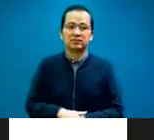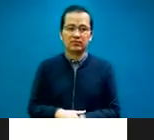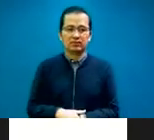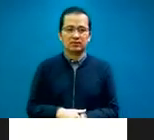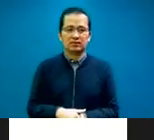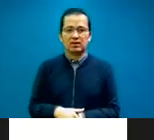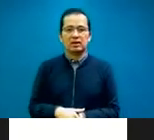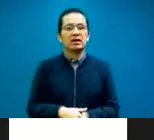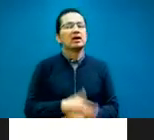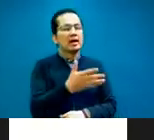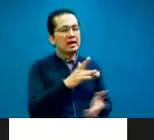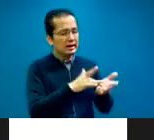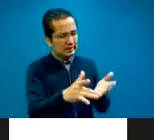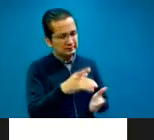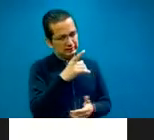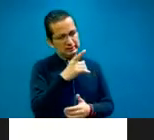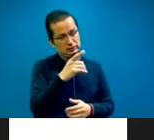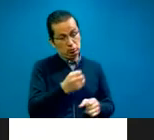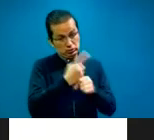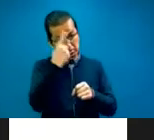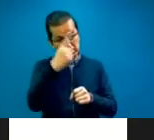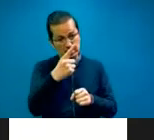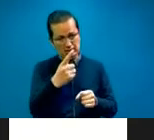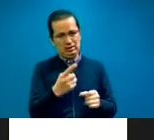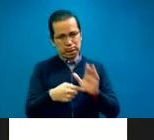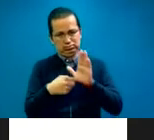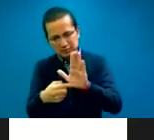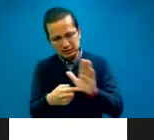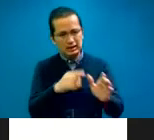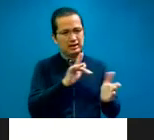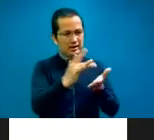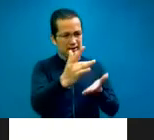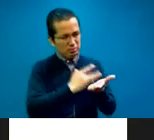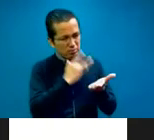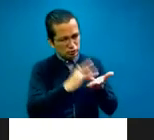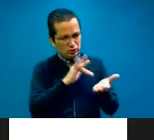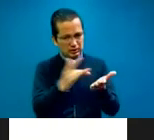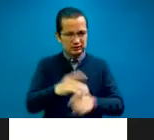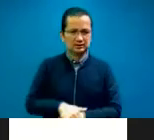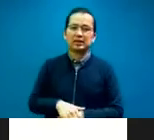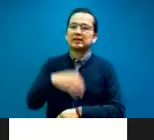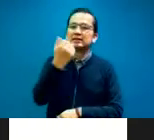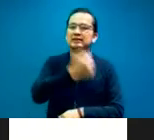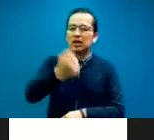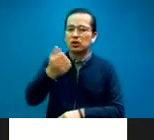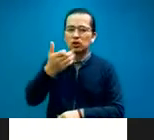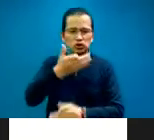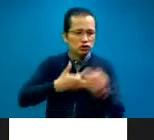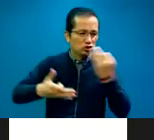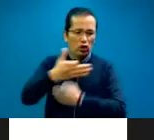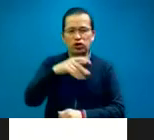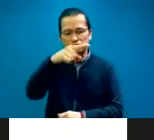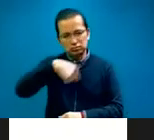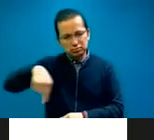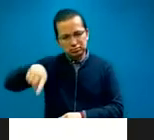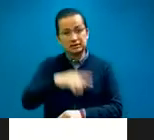espacio, gracias por tu apoyo incondicional. Muchísimas gracias. Saludos a todos, colegas, que estarán el sábado. Por favor, si alguien